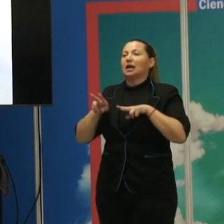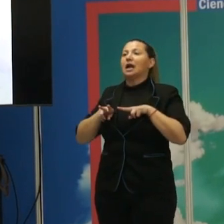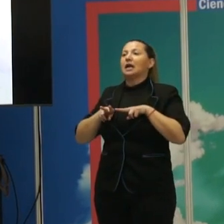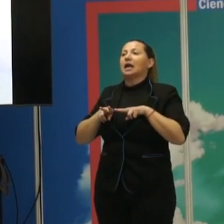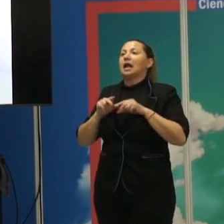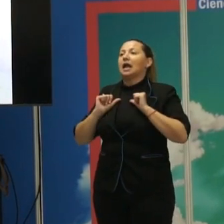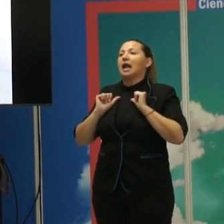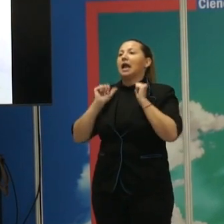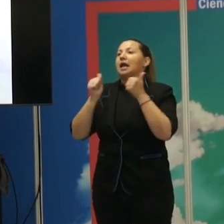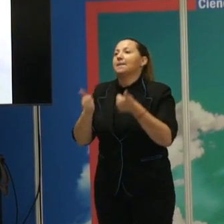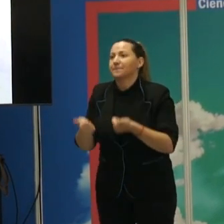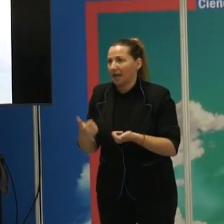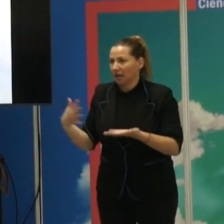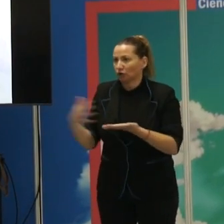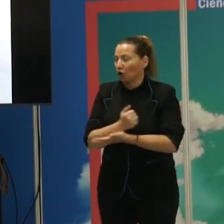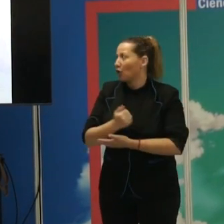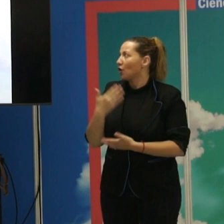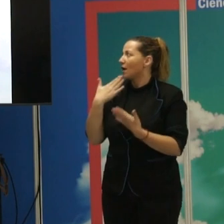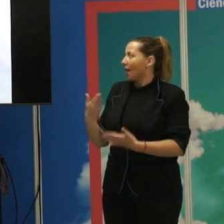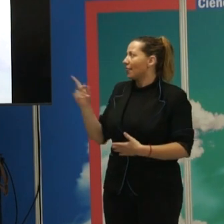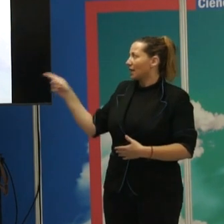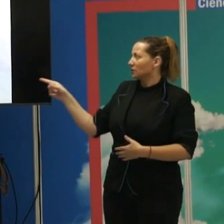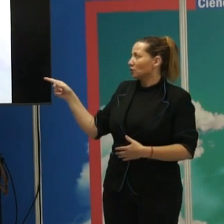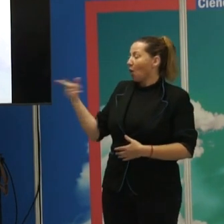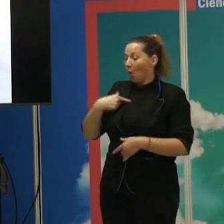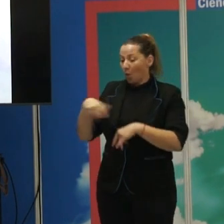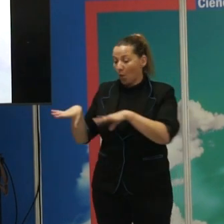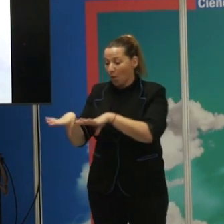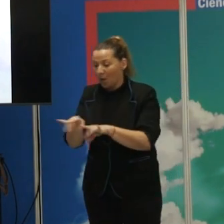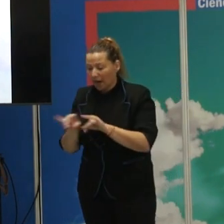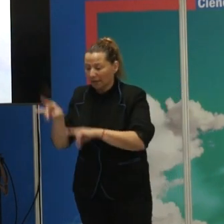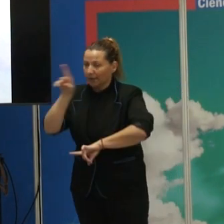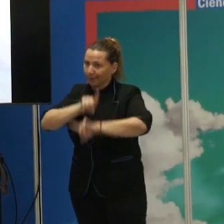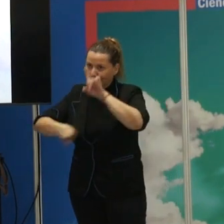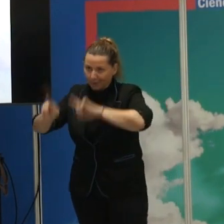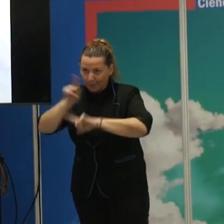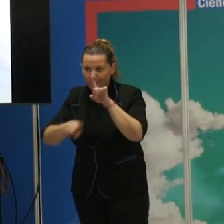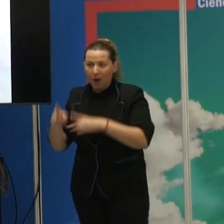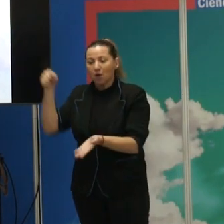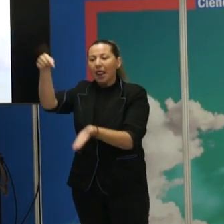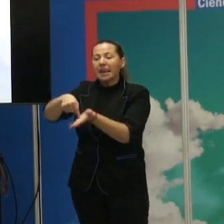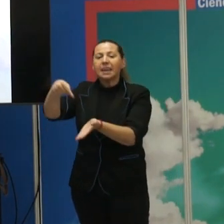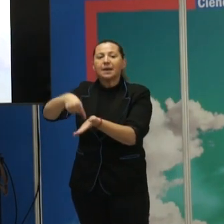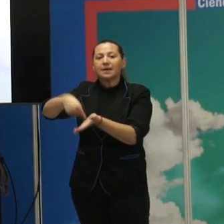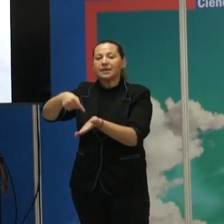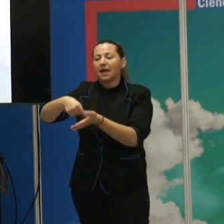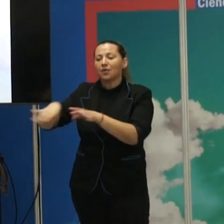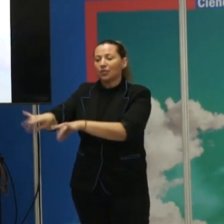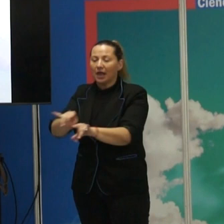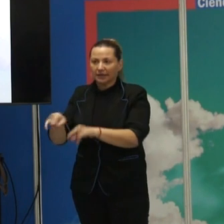Tenemos una tierra, que además en este caso es una tierra muy problemática, una reivindicación sobre esa tierra